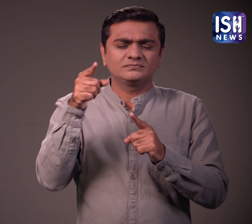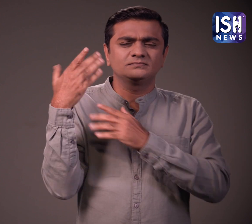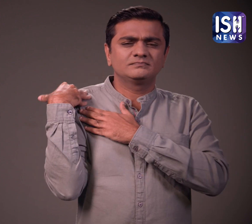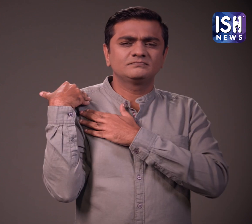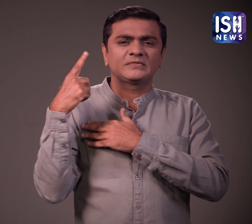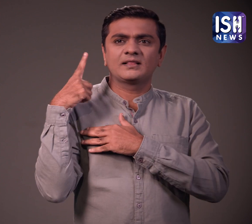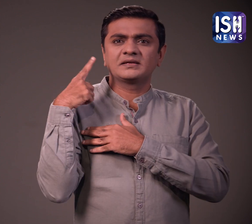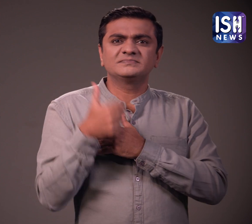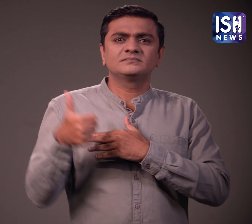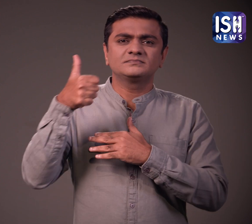उपस्तिती में पार्टी से जुड़े